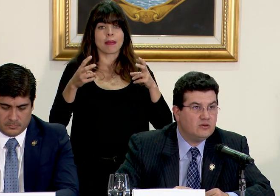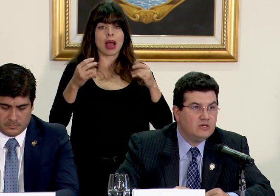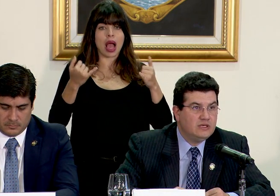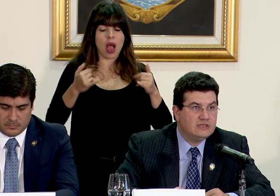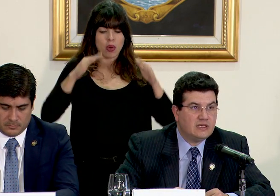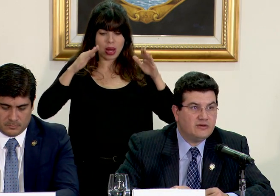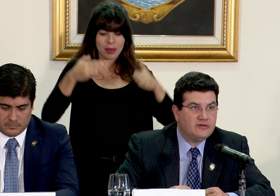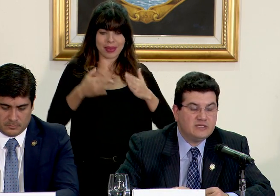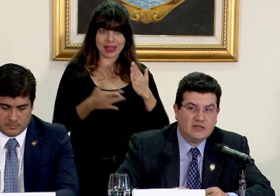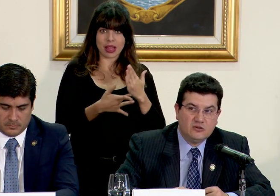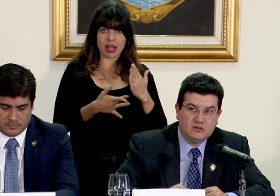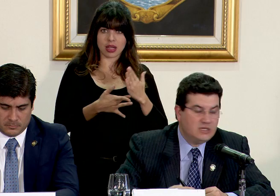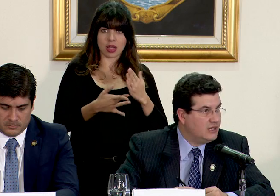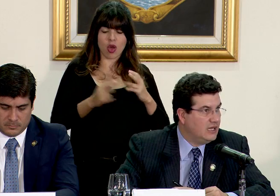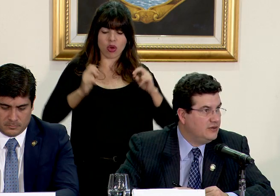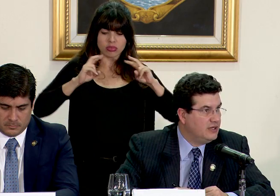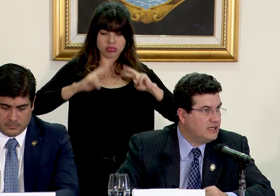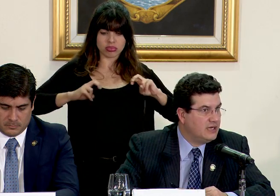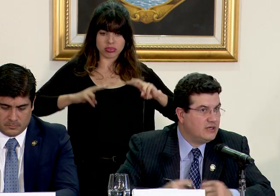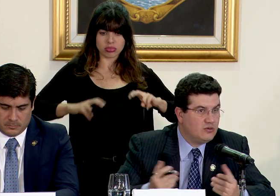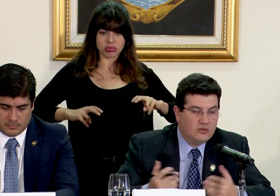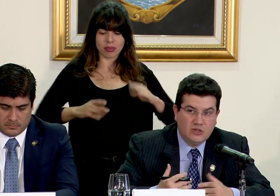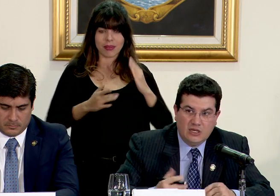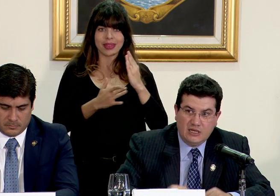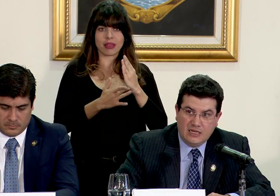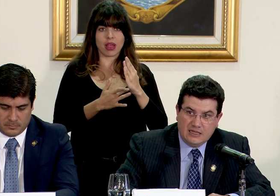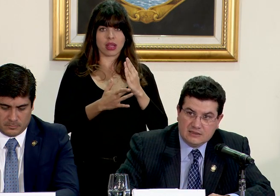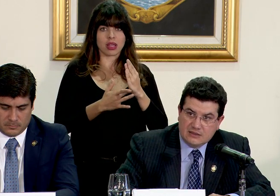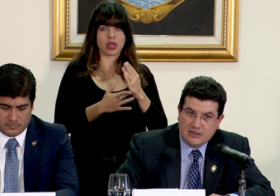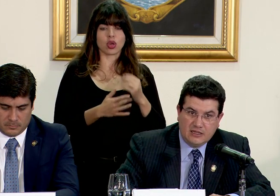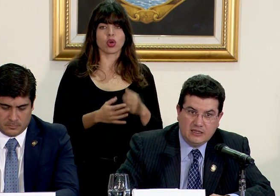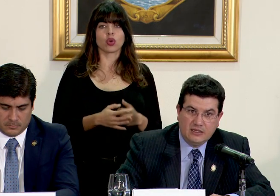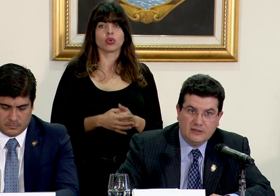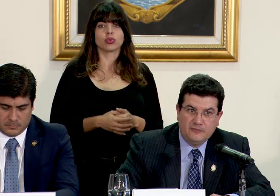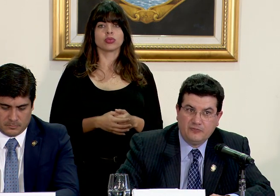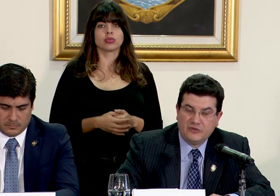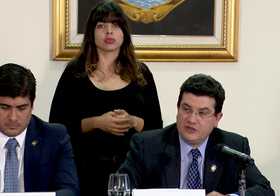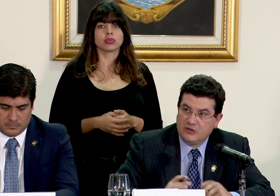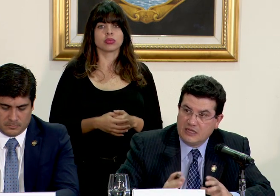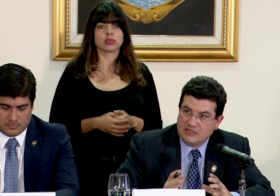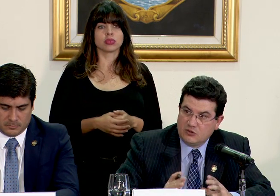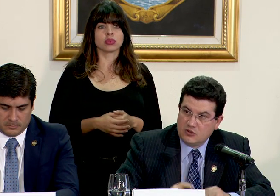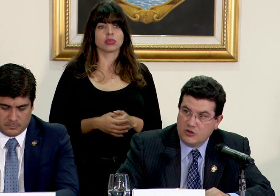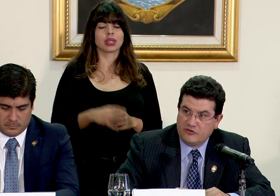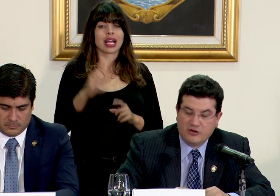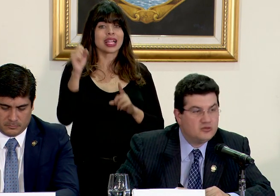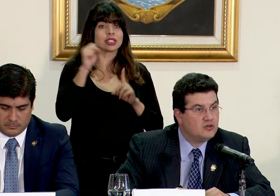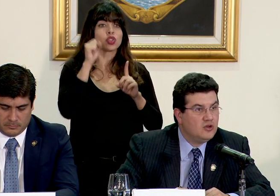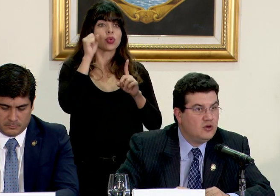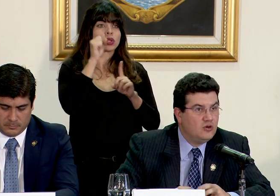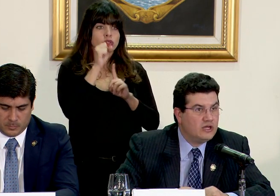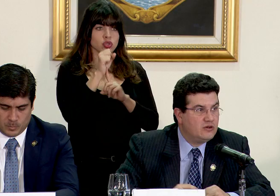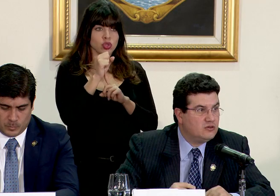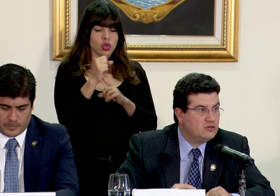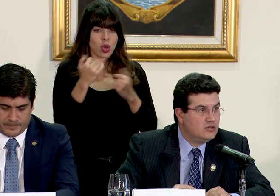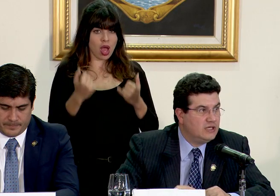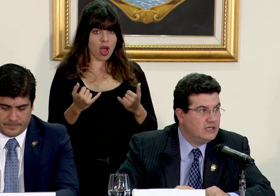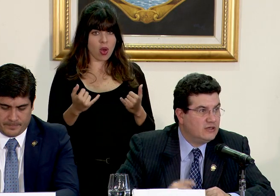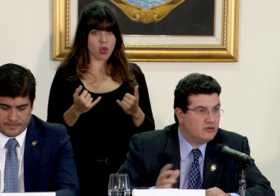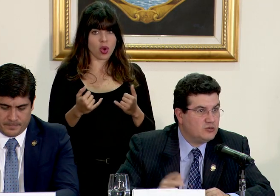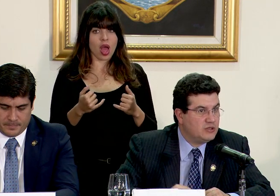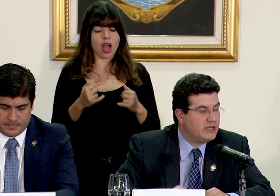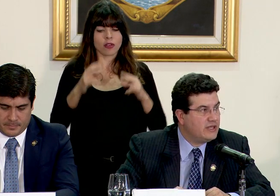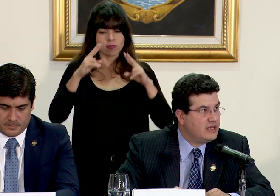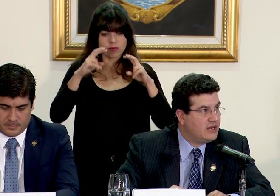técnico y están revisándose a nivel técnico la situación entre los órganos